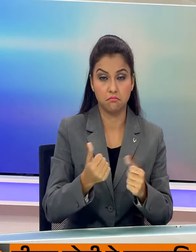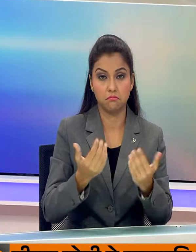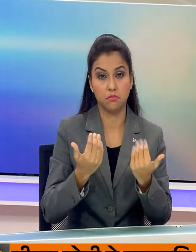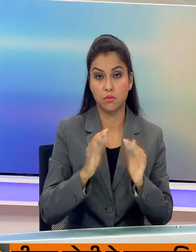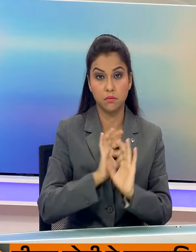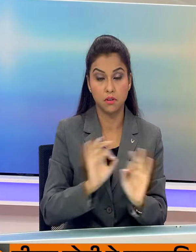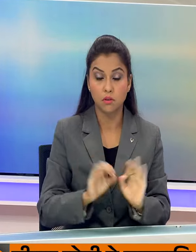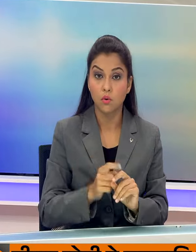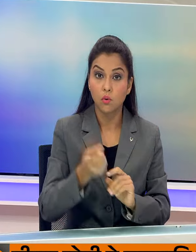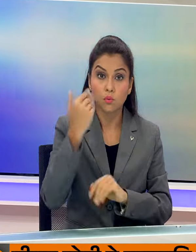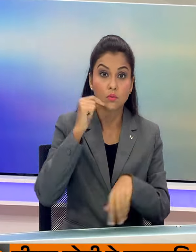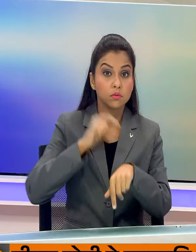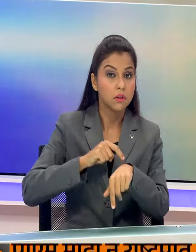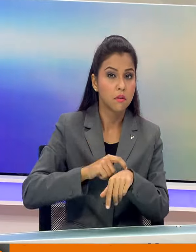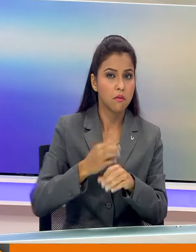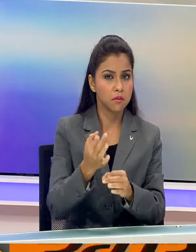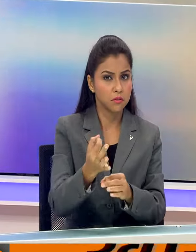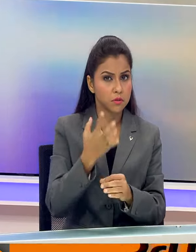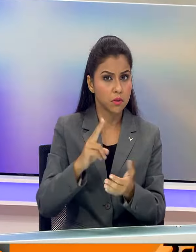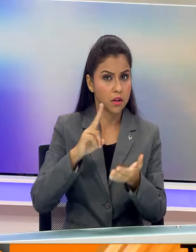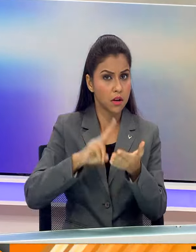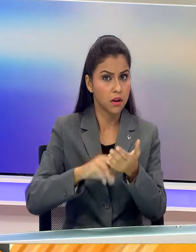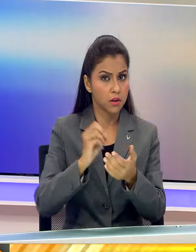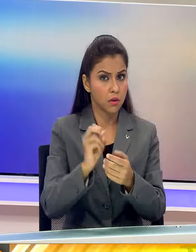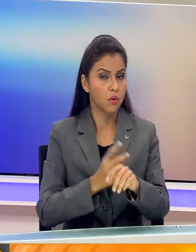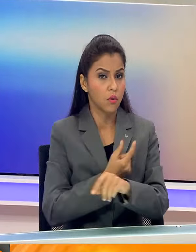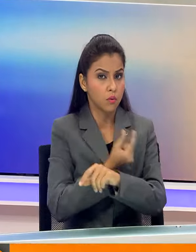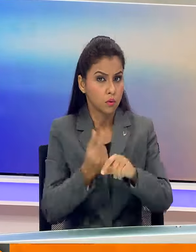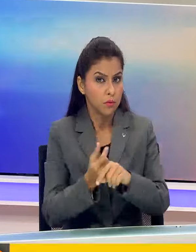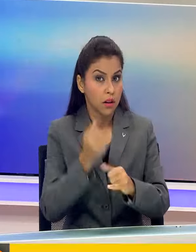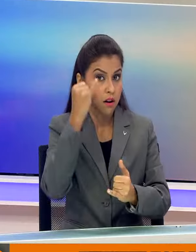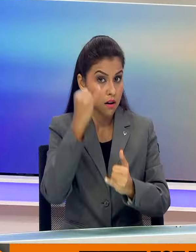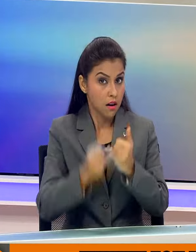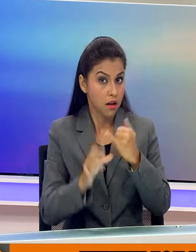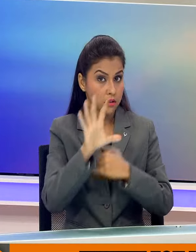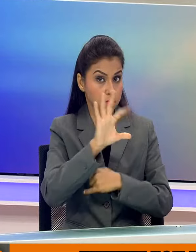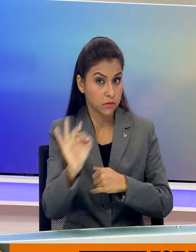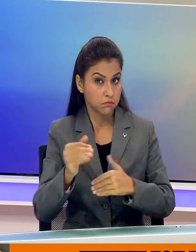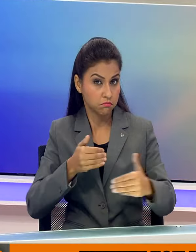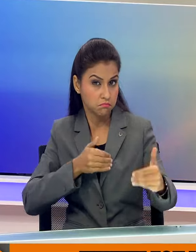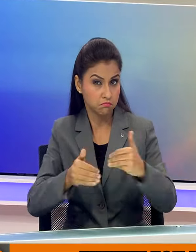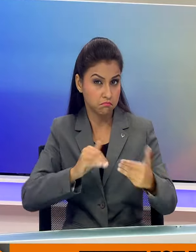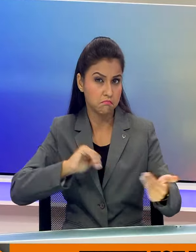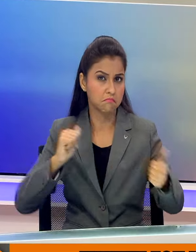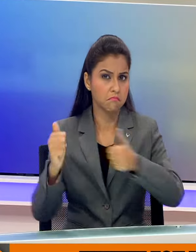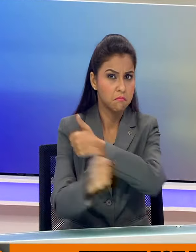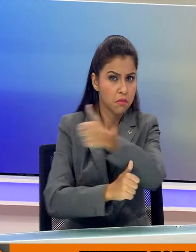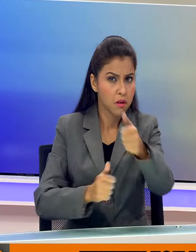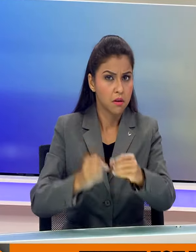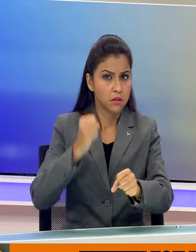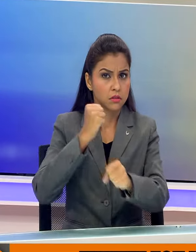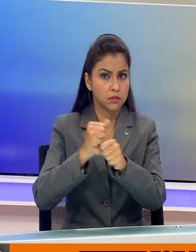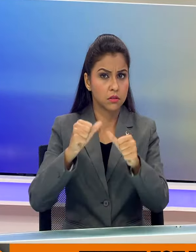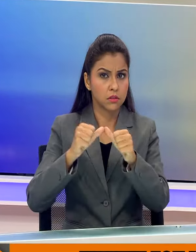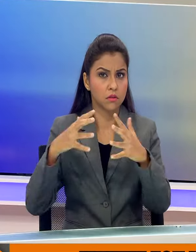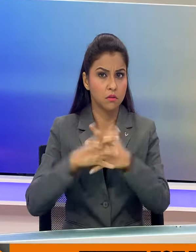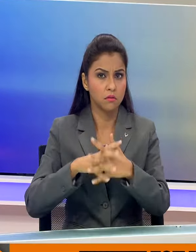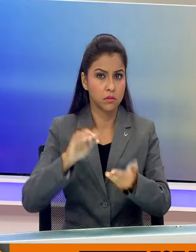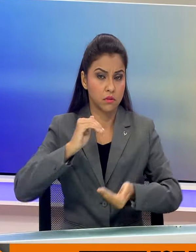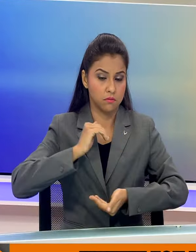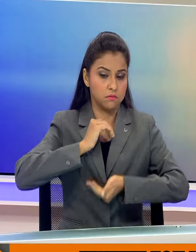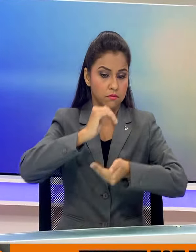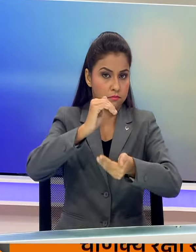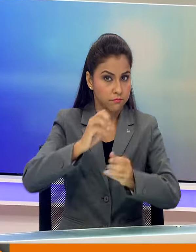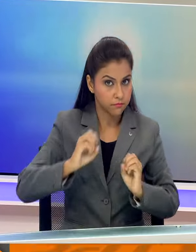और उस समय जब विशेश रूप से नवंबर के आखरी सब्तह में चुनोती पूर्ण बॉर्डर गावसकर ट्रॉफी भी शुरू हो